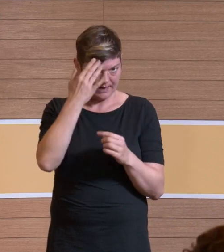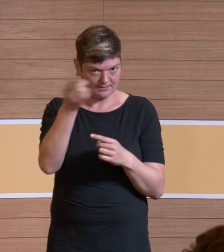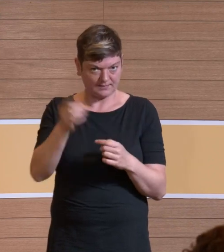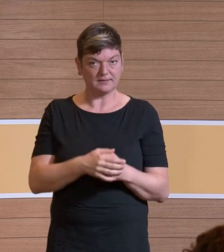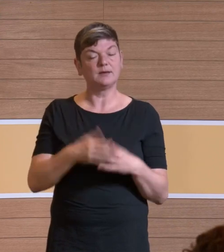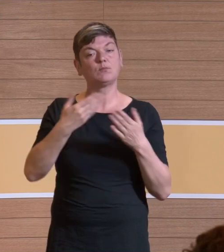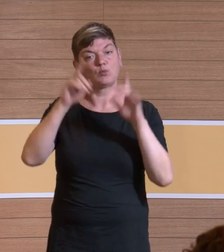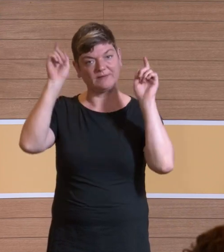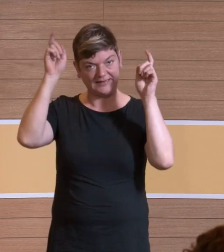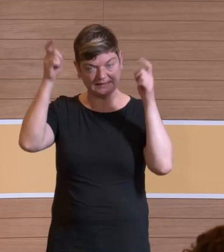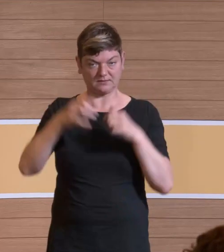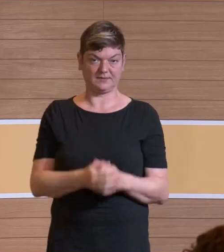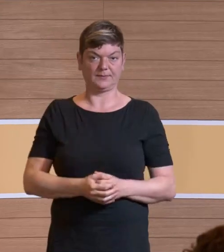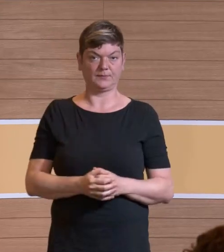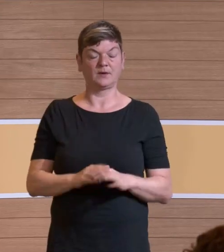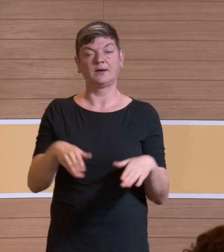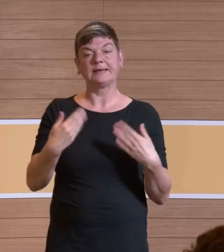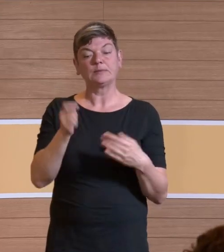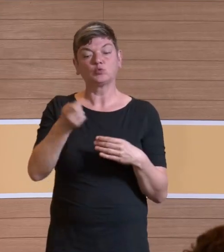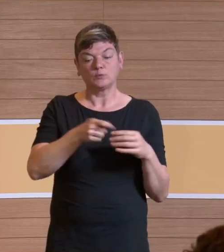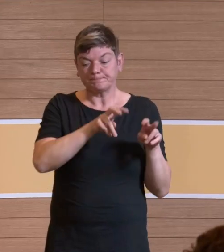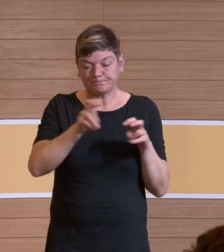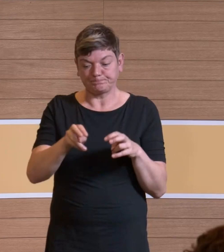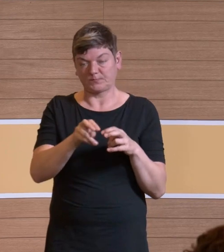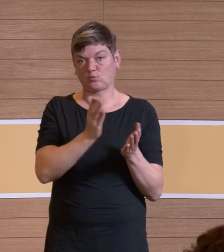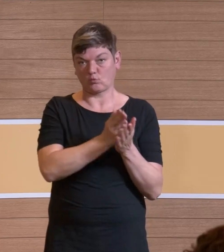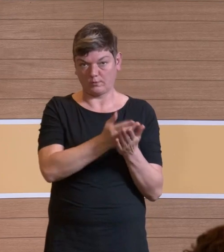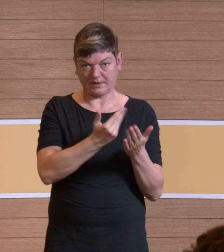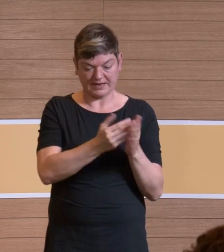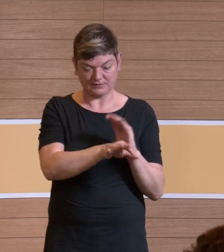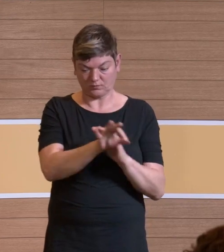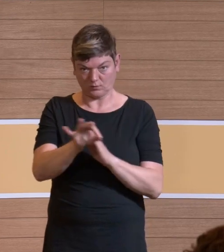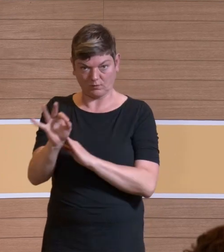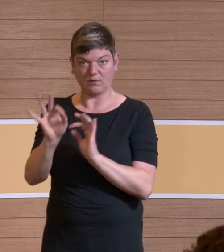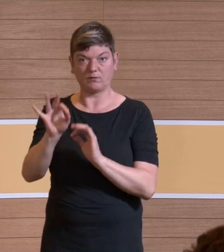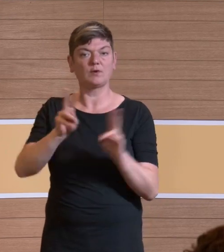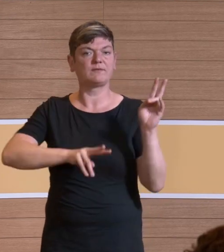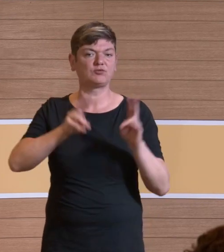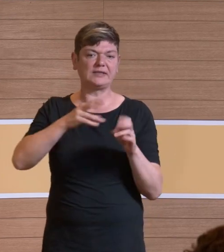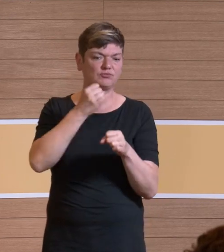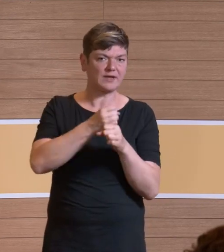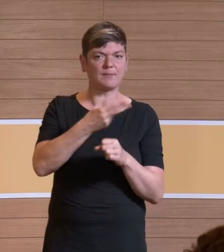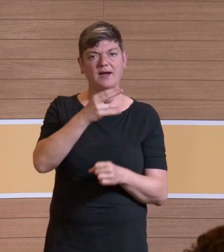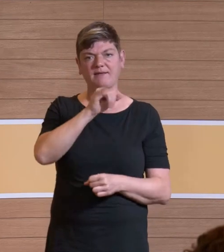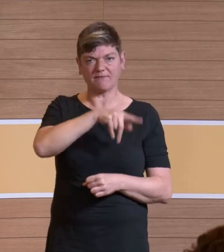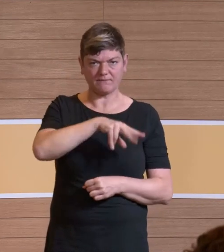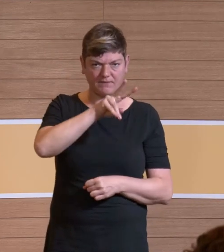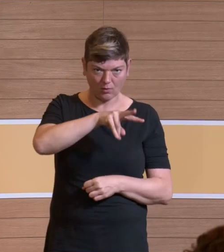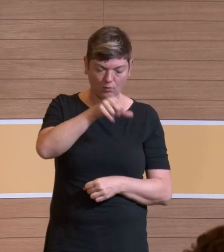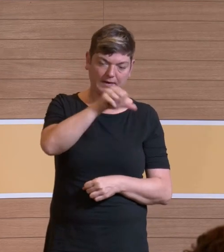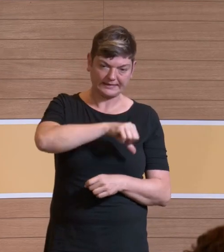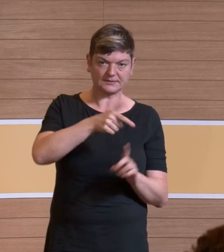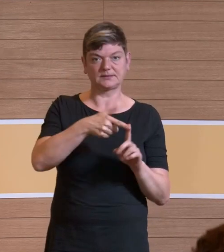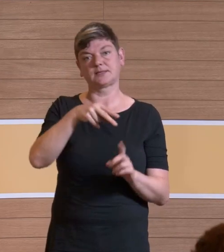sind die Viren. Da gibt es viele Studien, die das nachgewiesen haben für unterschiedlichste Stämme, für HIV, für Hepatitis, für